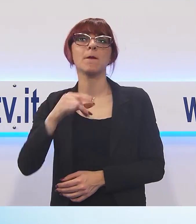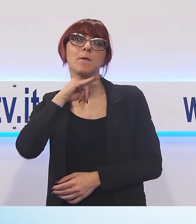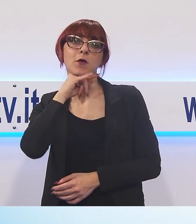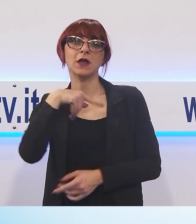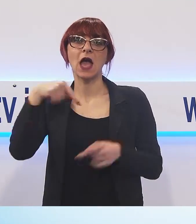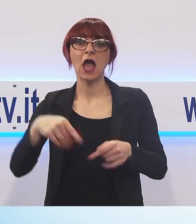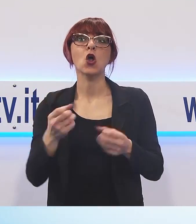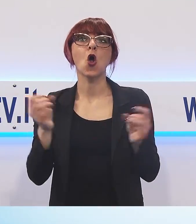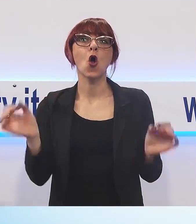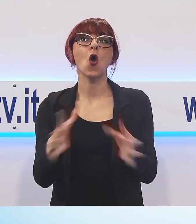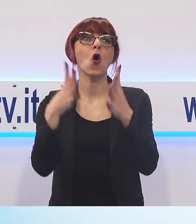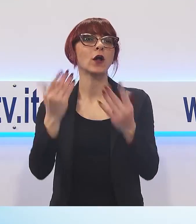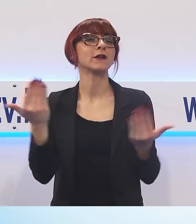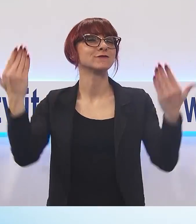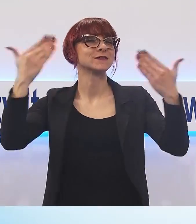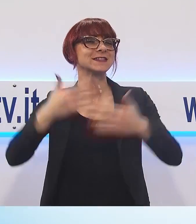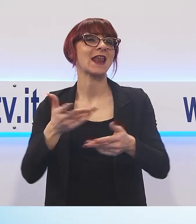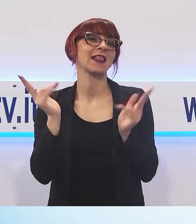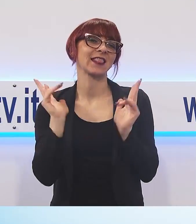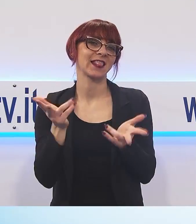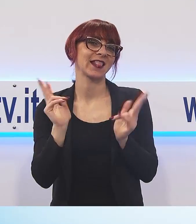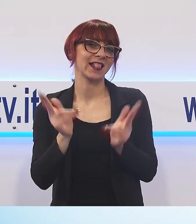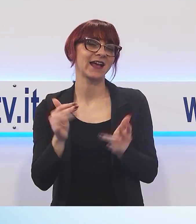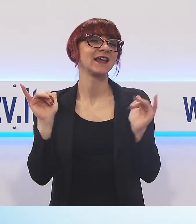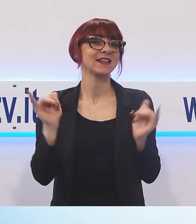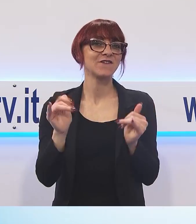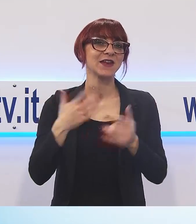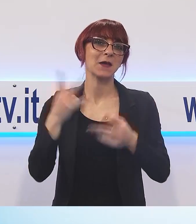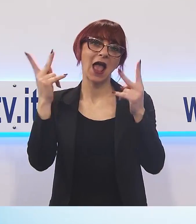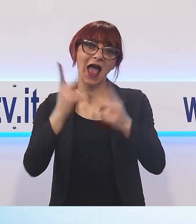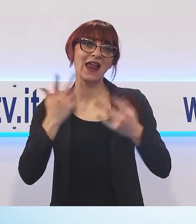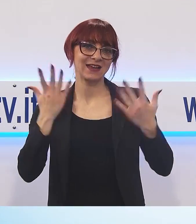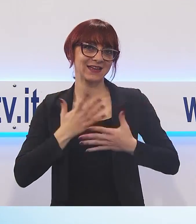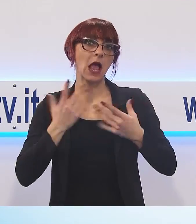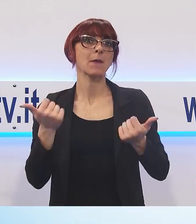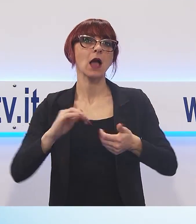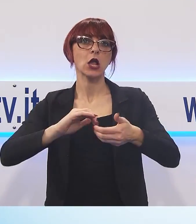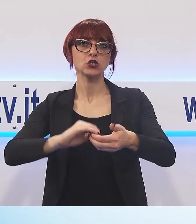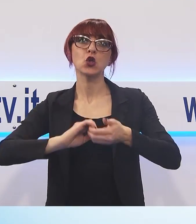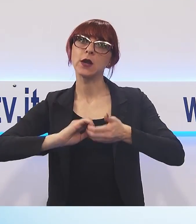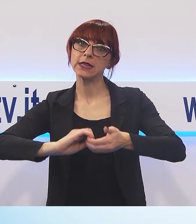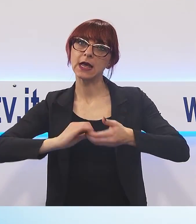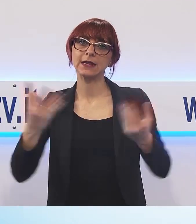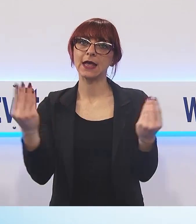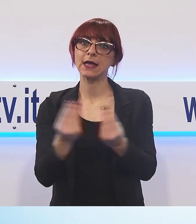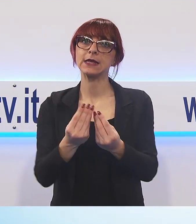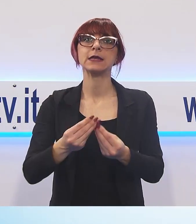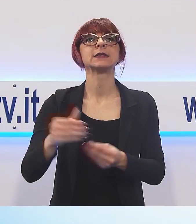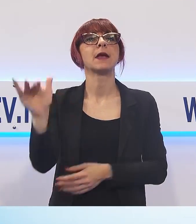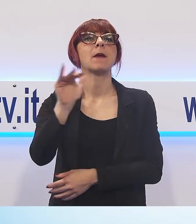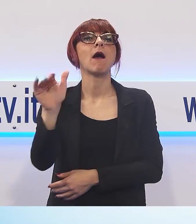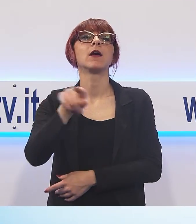'occasione per passare insieme un'altra serata all'insegna dell'allegria e della solidarietà assieme ai ragazzi di Anfas.